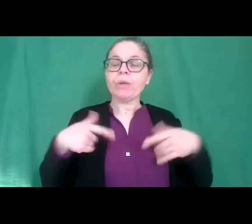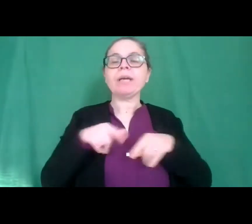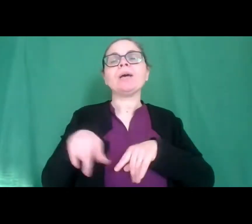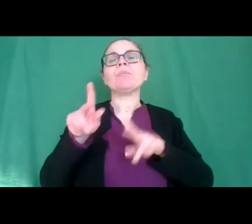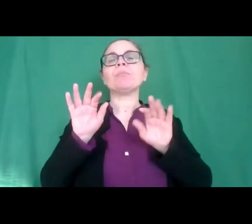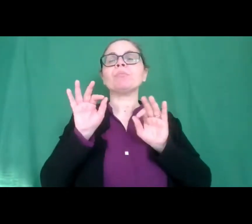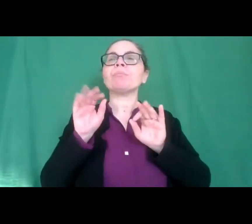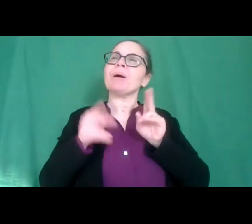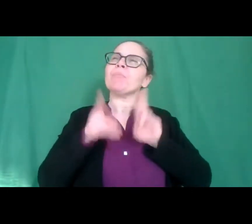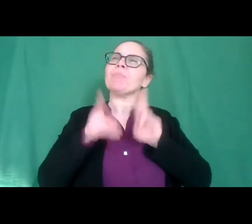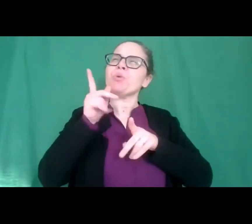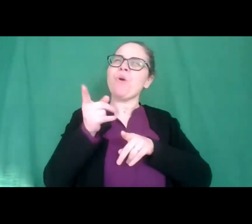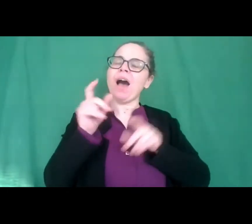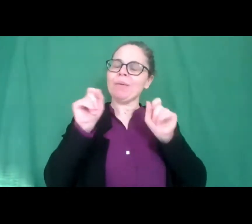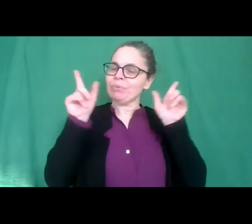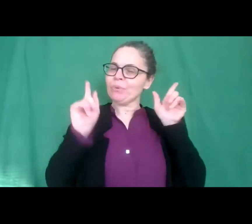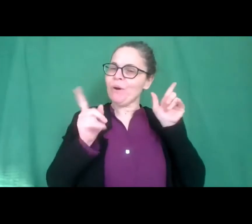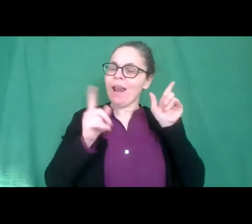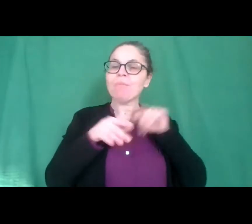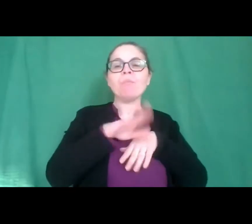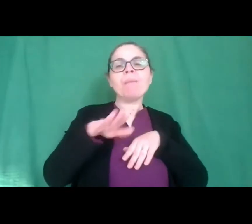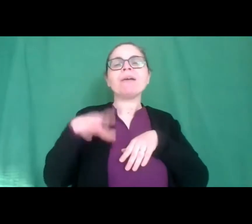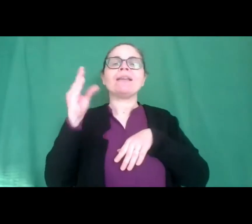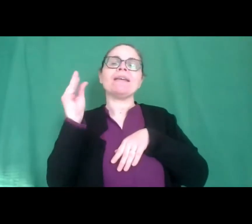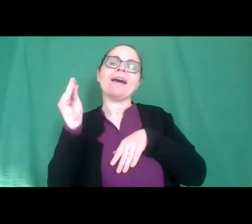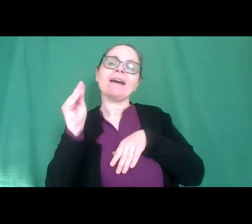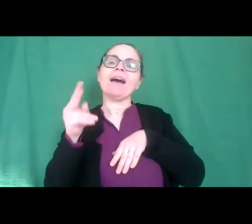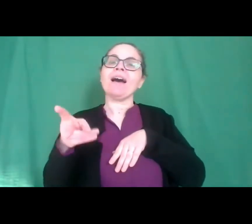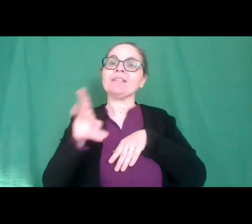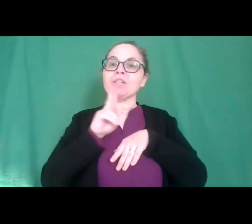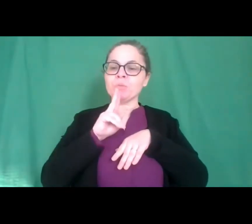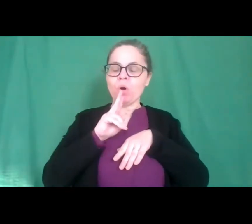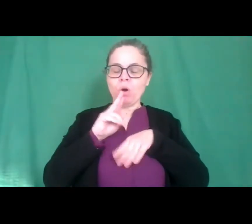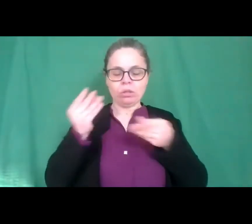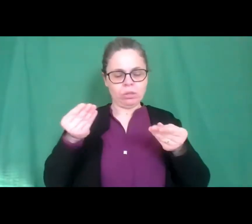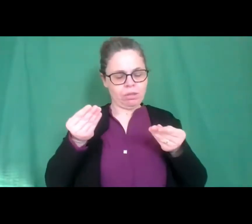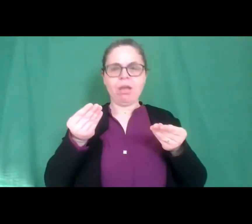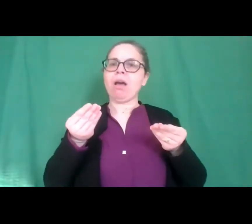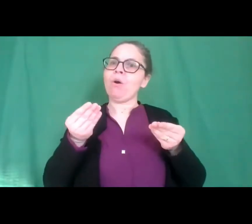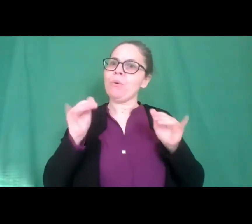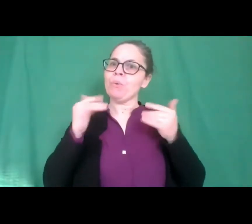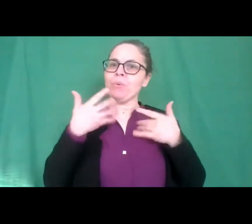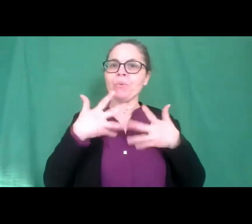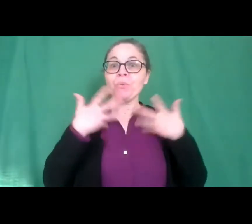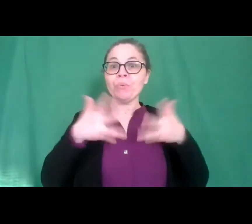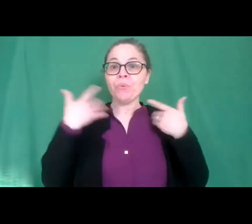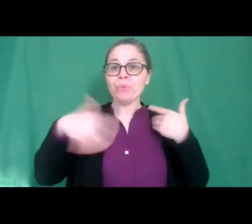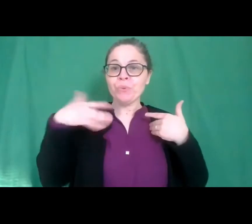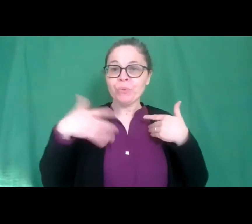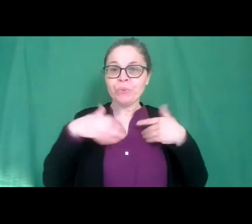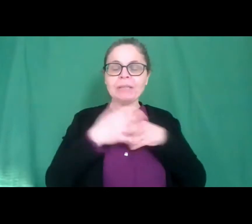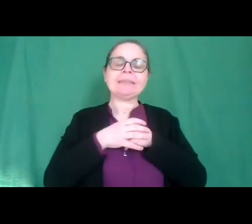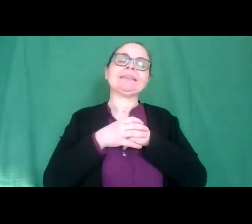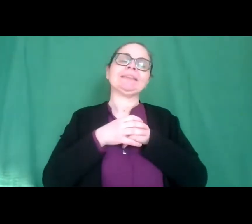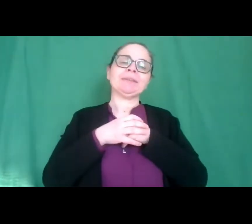risposte date dai bambini ragazzini a volte anche molto divertenti ci parlerà del